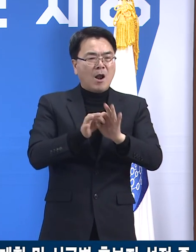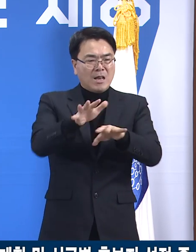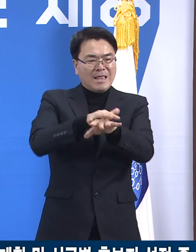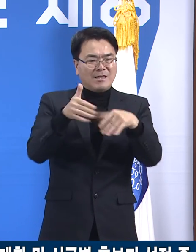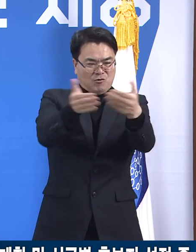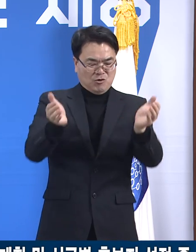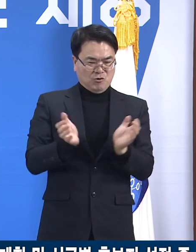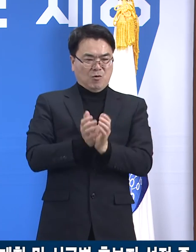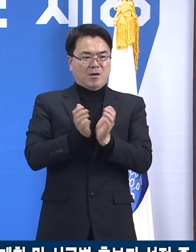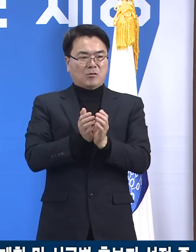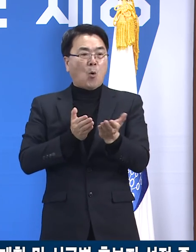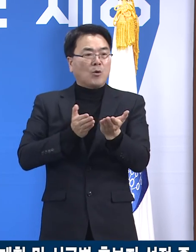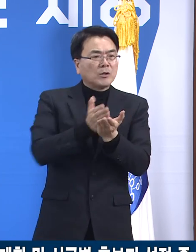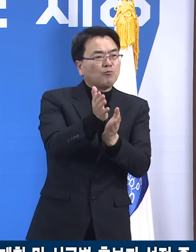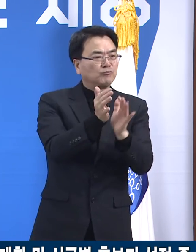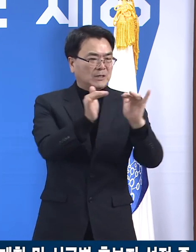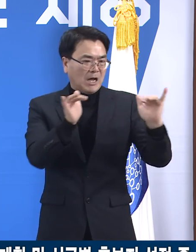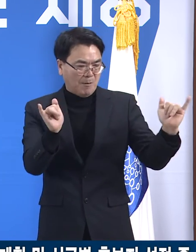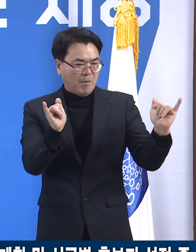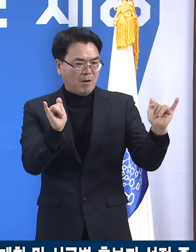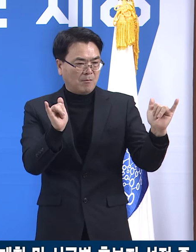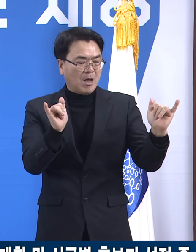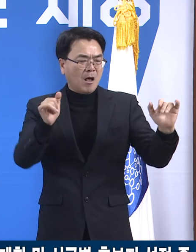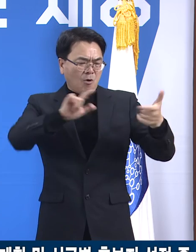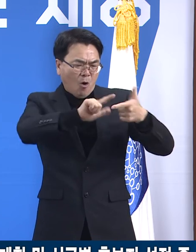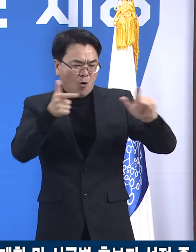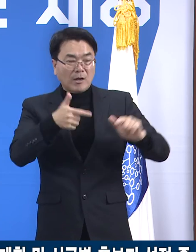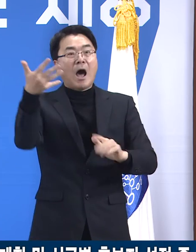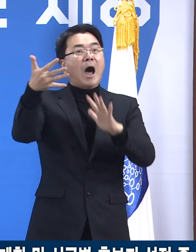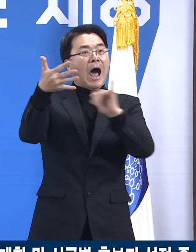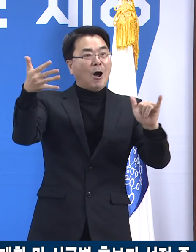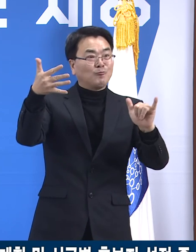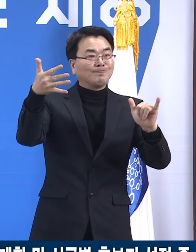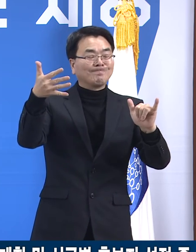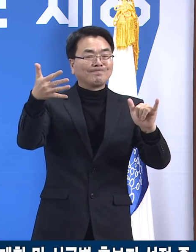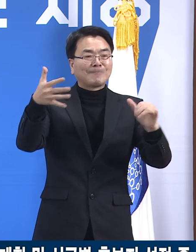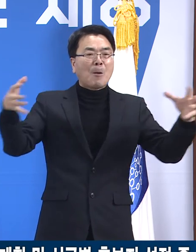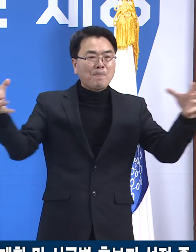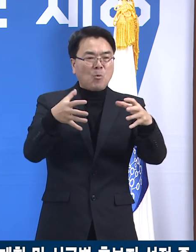감염병 전문가 등 9명으로 구성될 예정입니다.